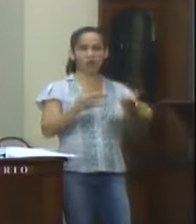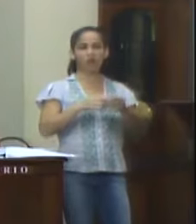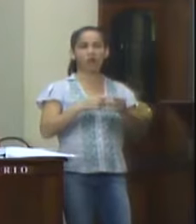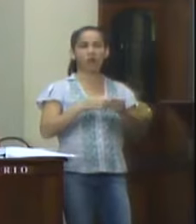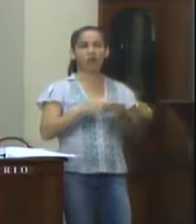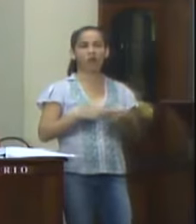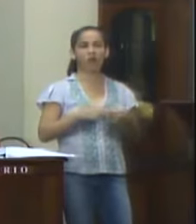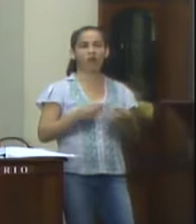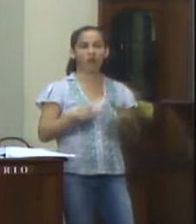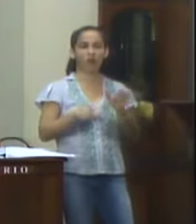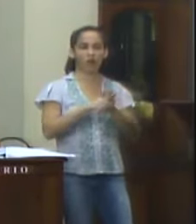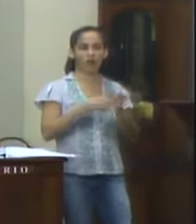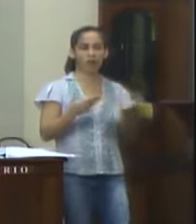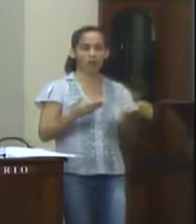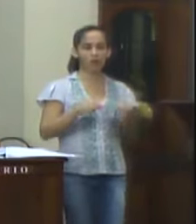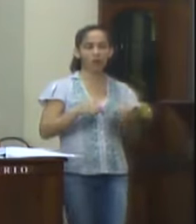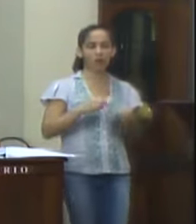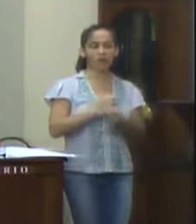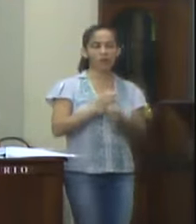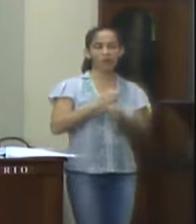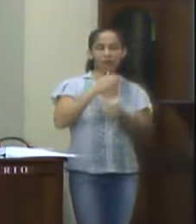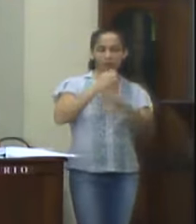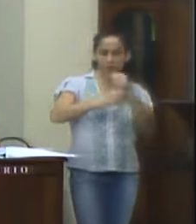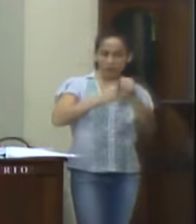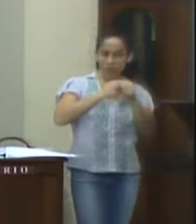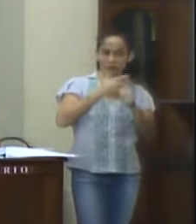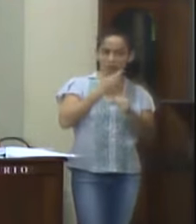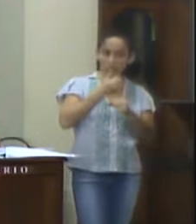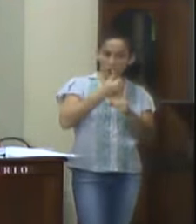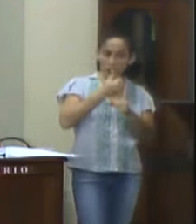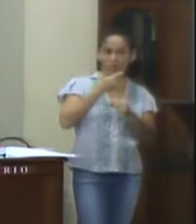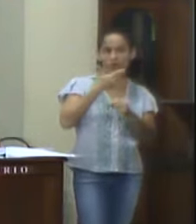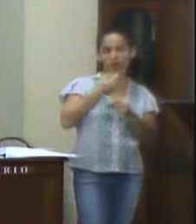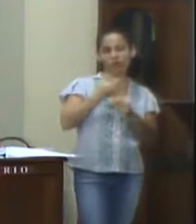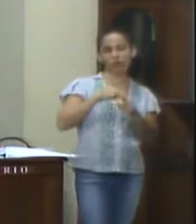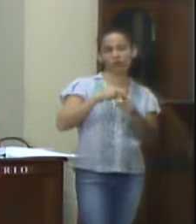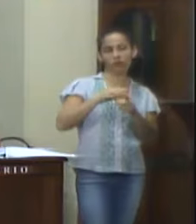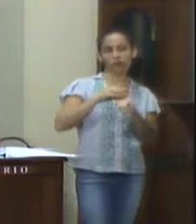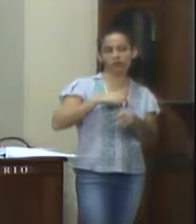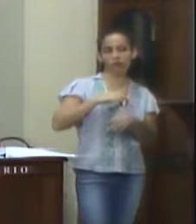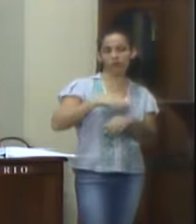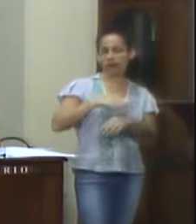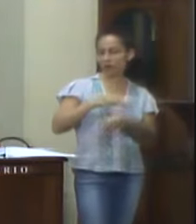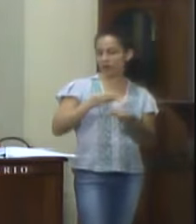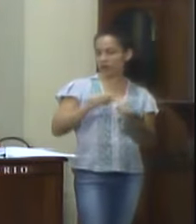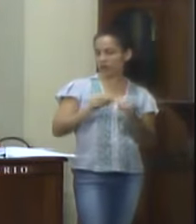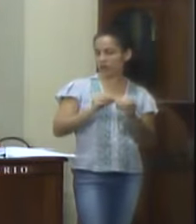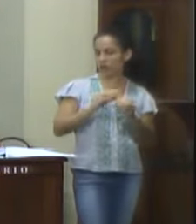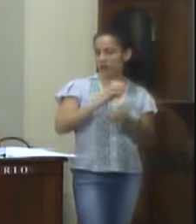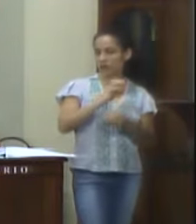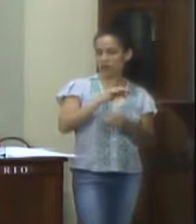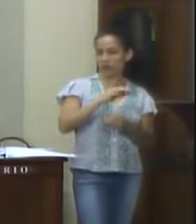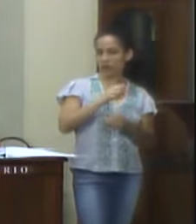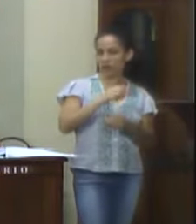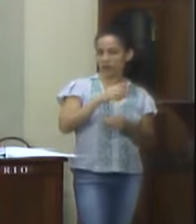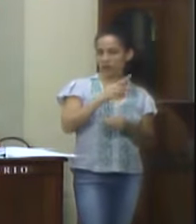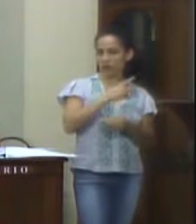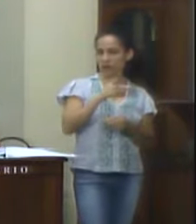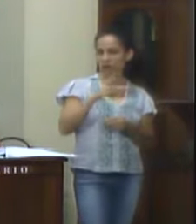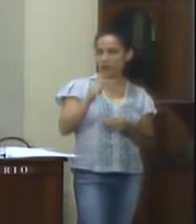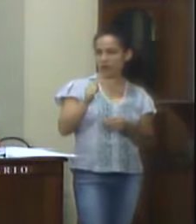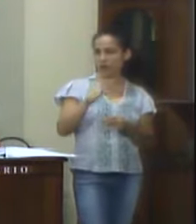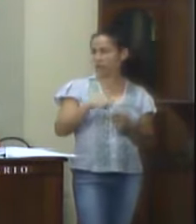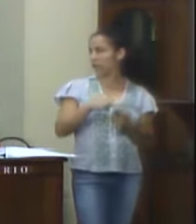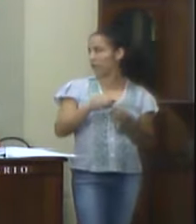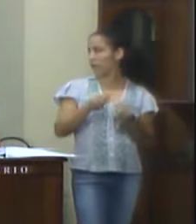para que nas leis orçamentárias de diretriz do ano 2020, constem as devidas rúbricas orçamentárias das devidas emendas no PPA, como previsto no